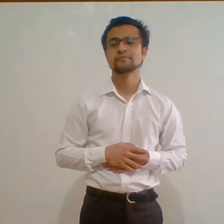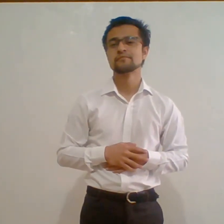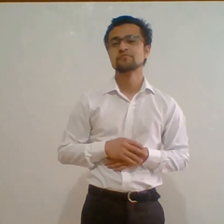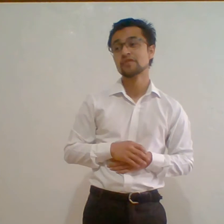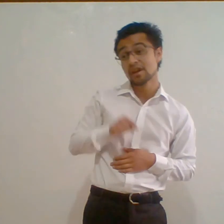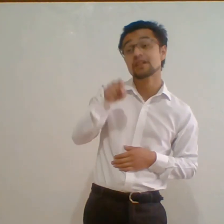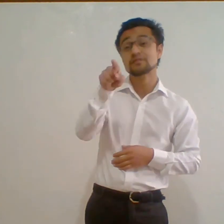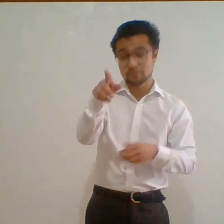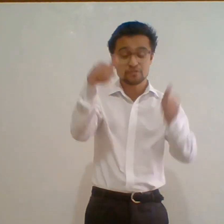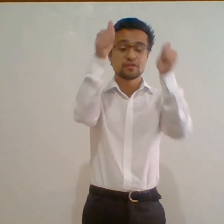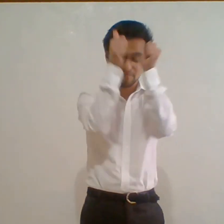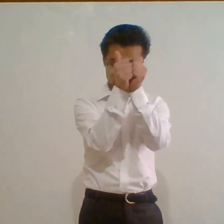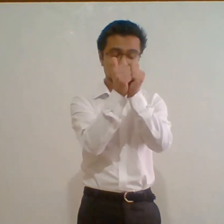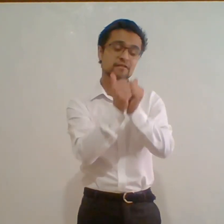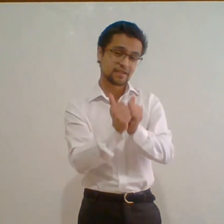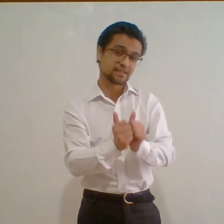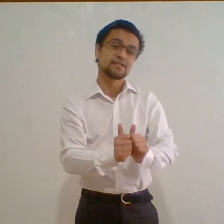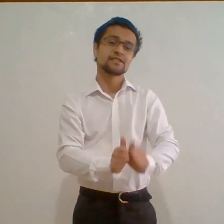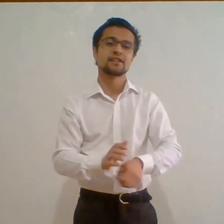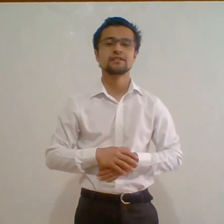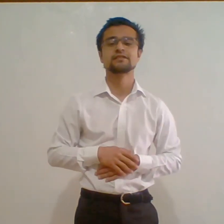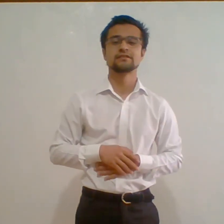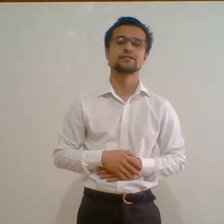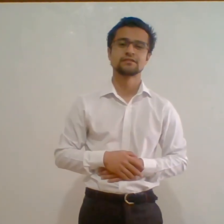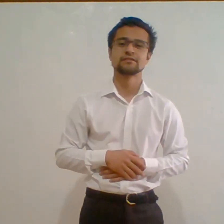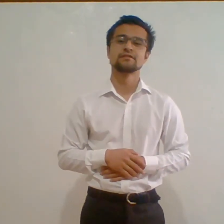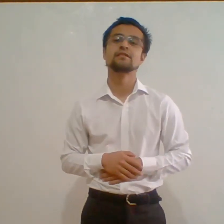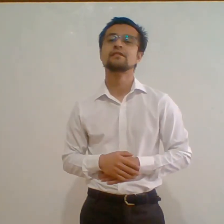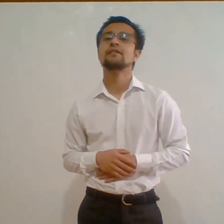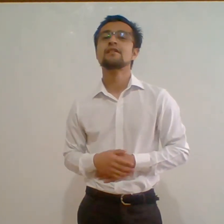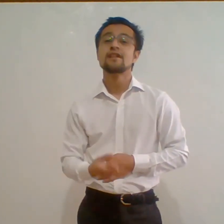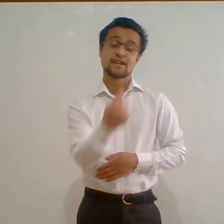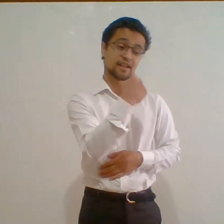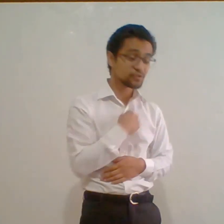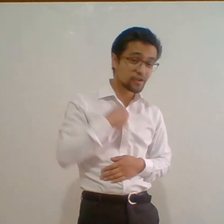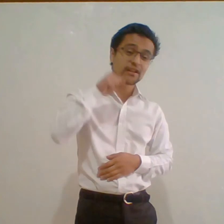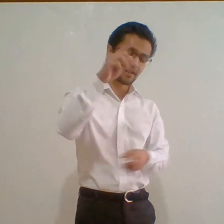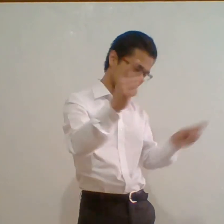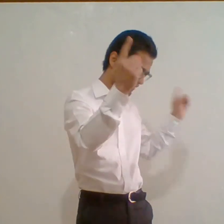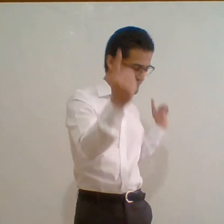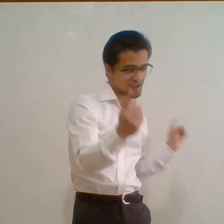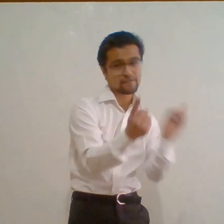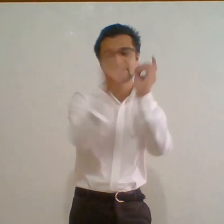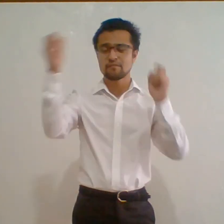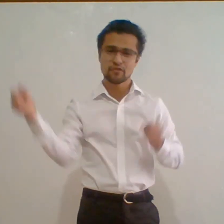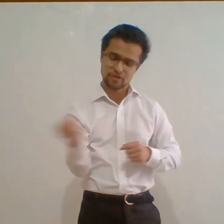Es el mundo que puedo ver si estás Y la suerte que tengo de haberte podido